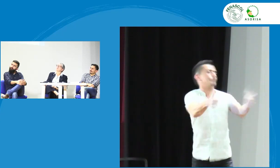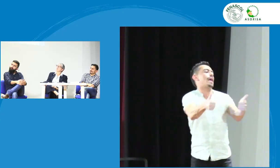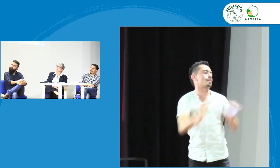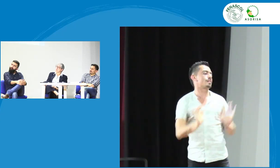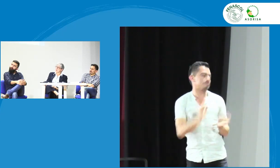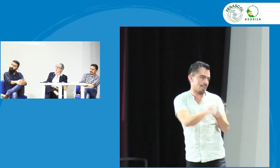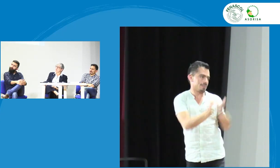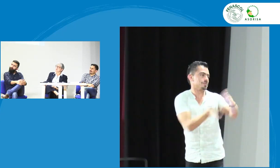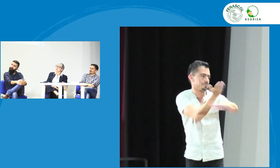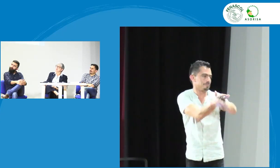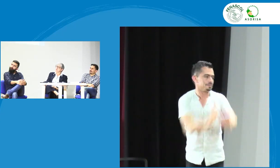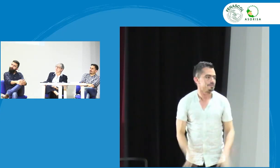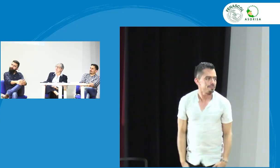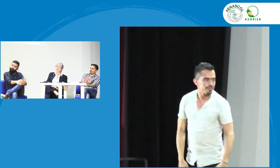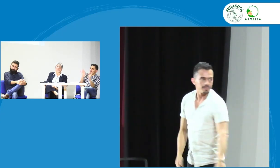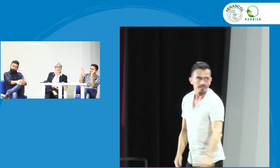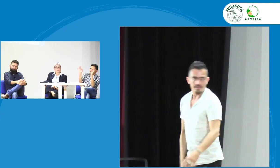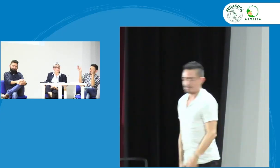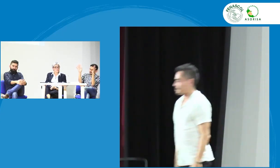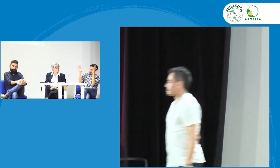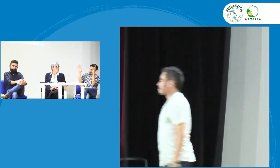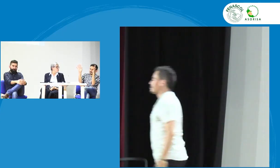esas situaciones y lo hagamos bien esta es mi propuesta